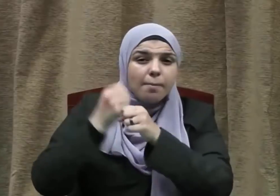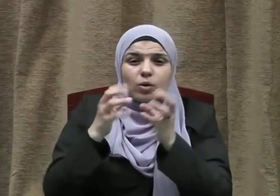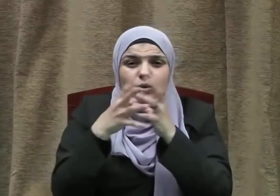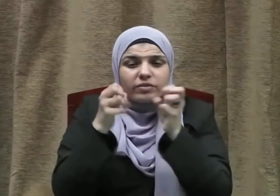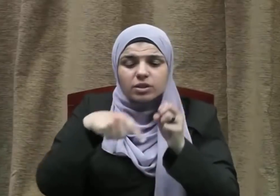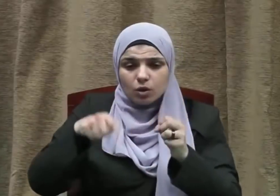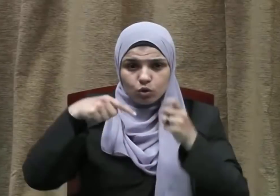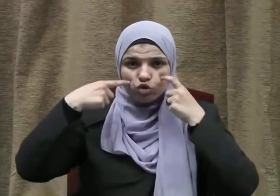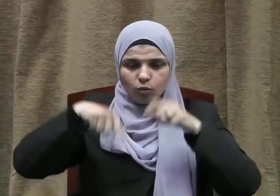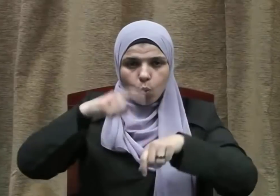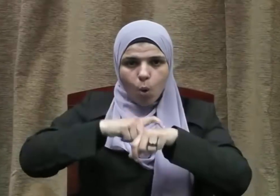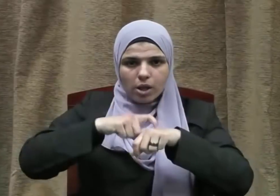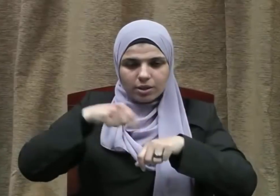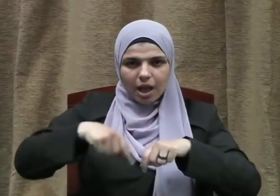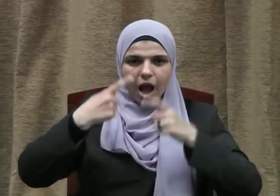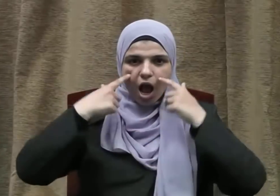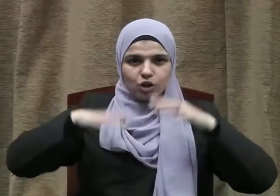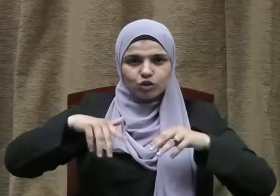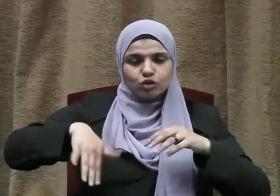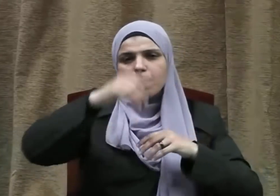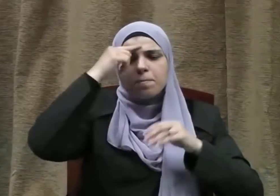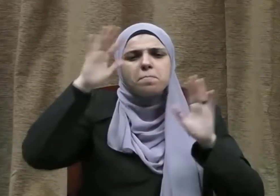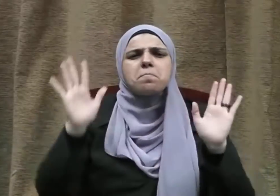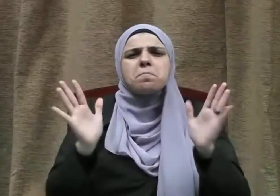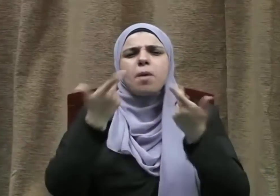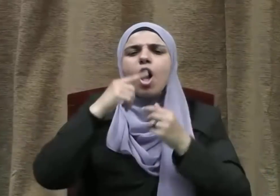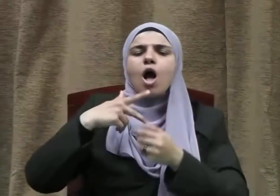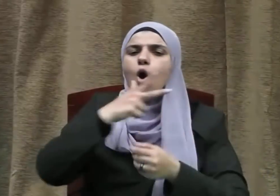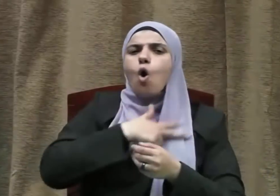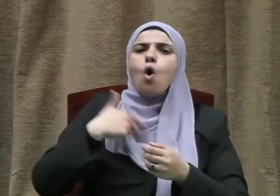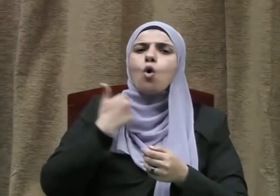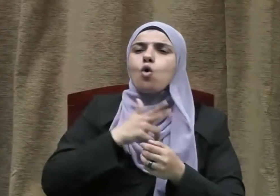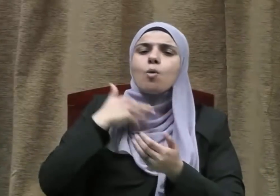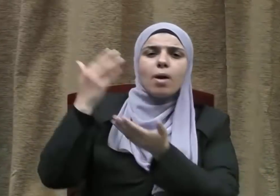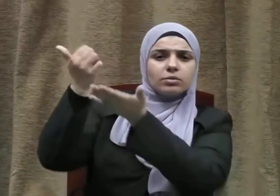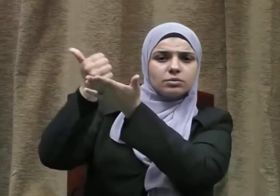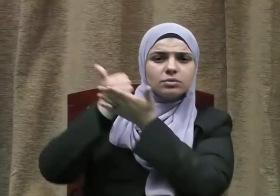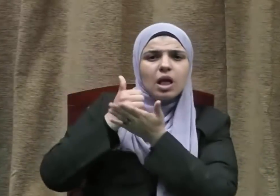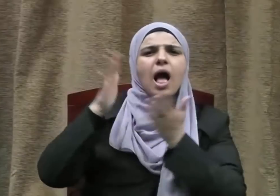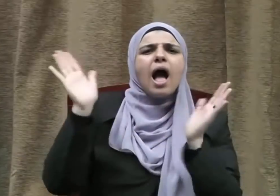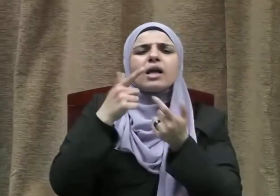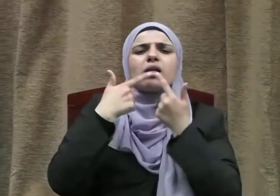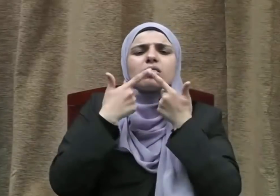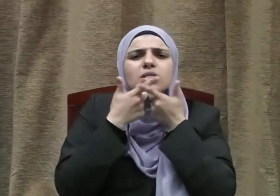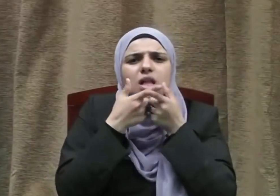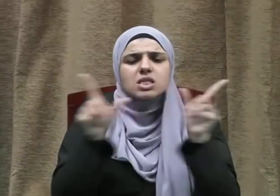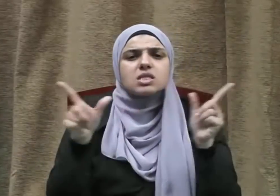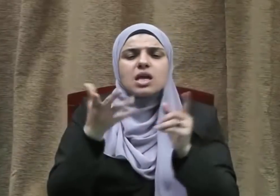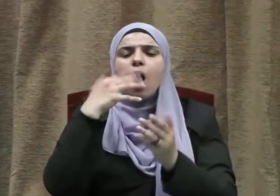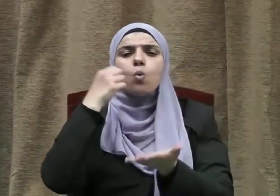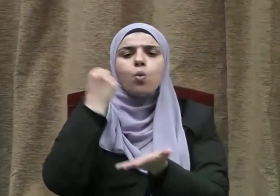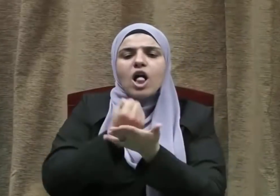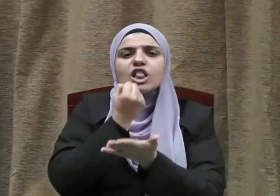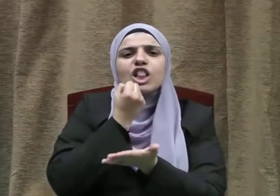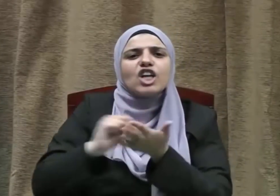وهو بمفهوم العصر الحاضر ما تمنحه الدولة من تصريح أو